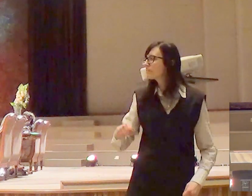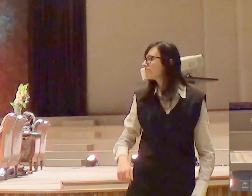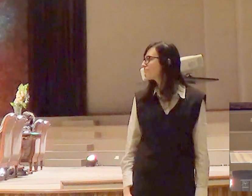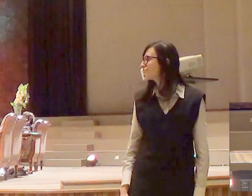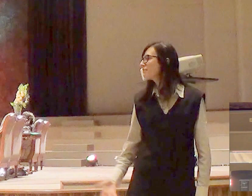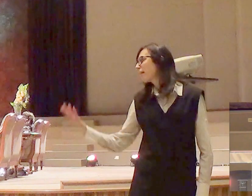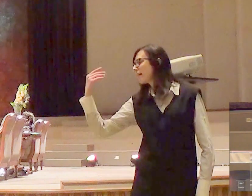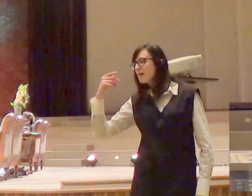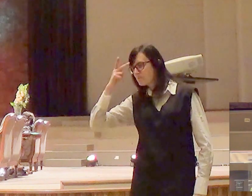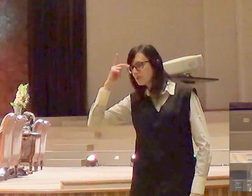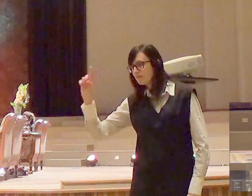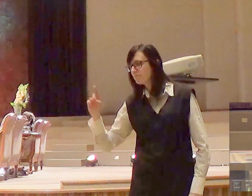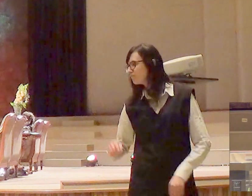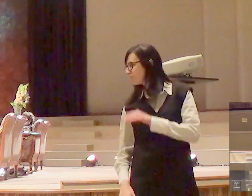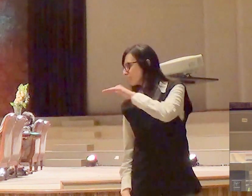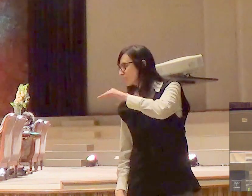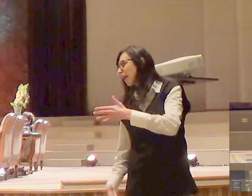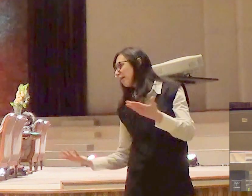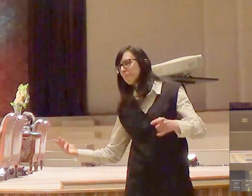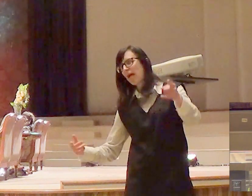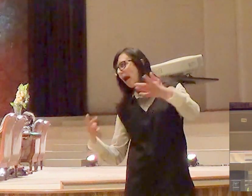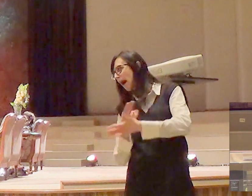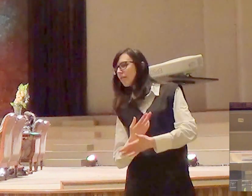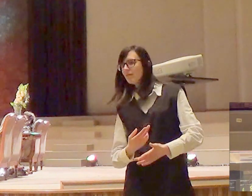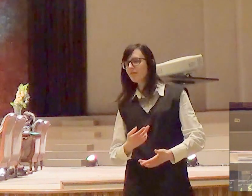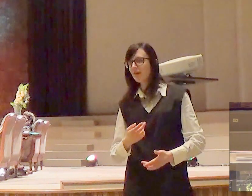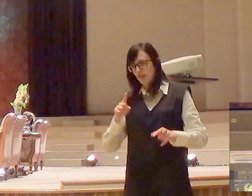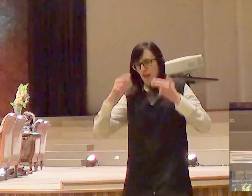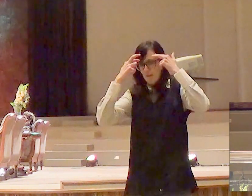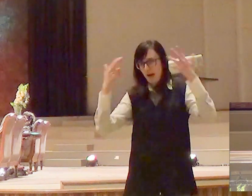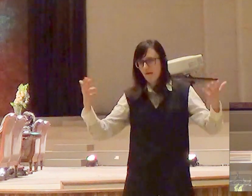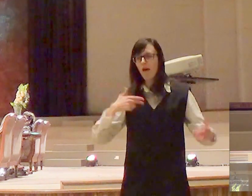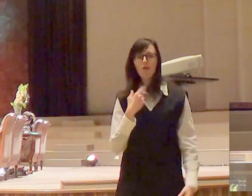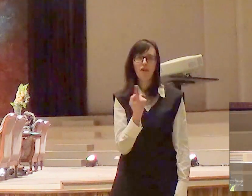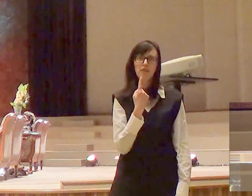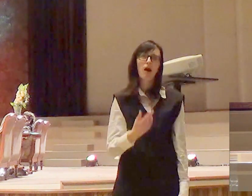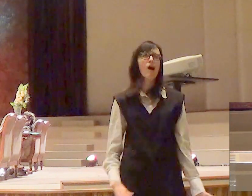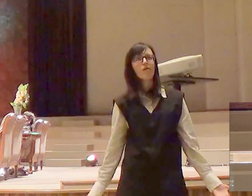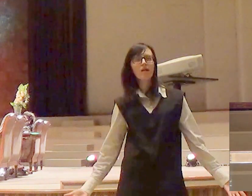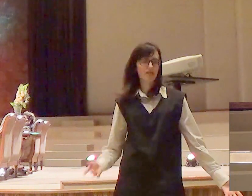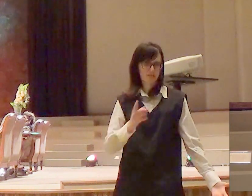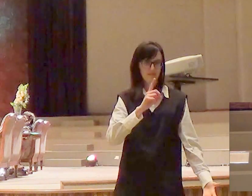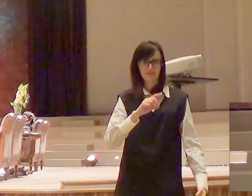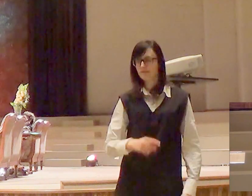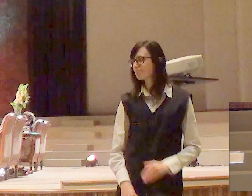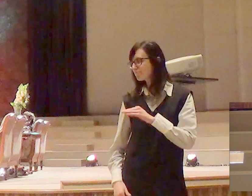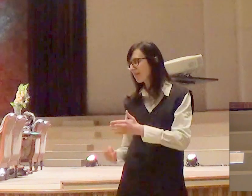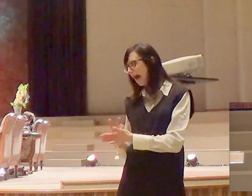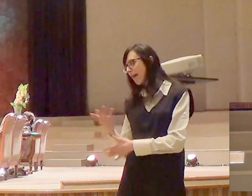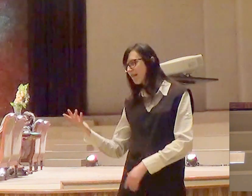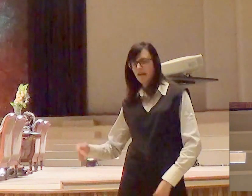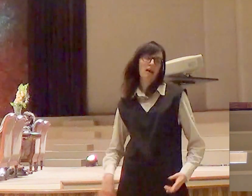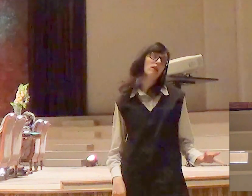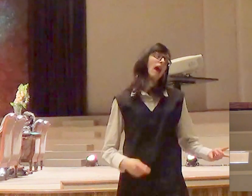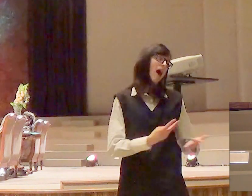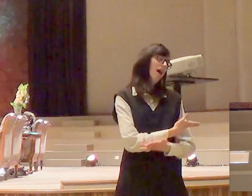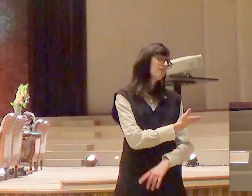para mais gente. E aí começa um segundo passo, que é o passo da cooptação. quando eu vou